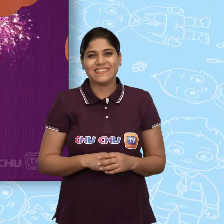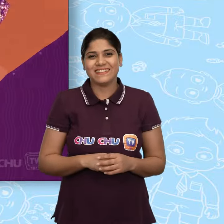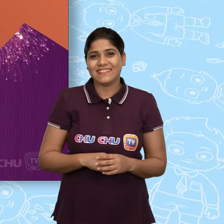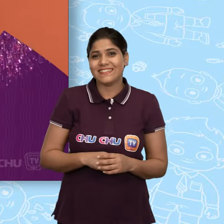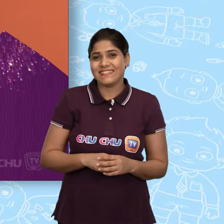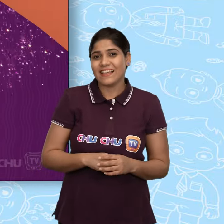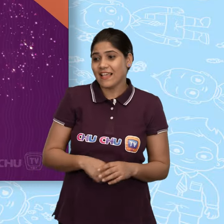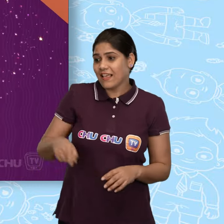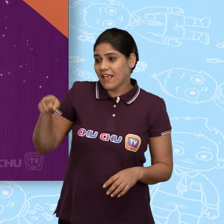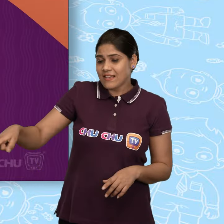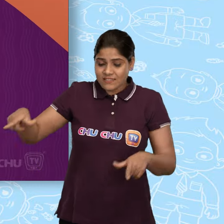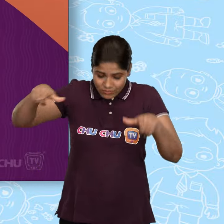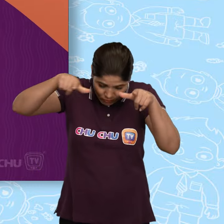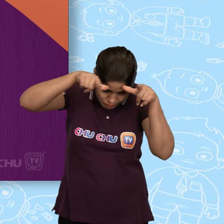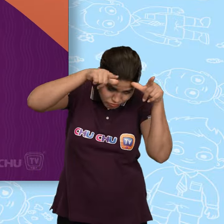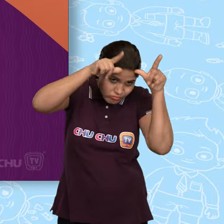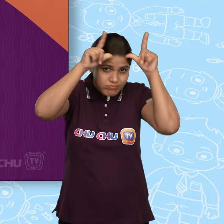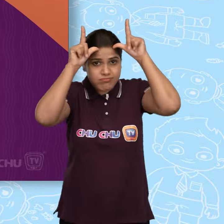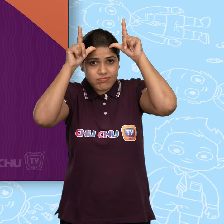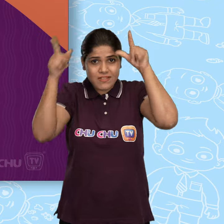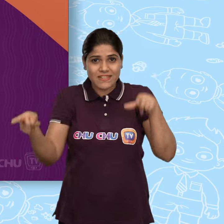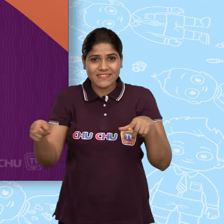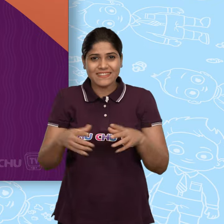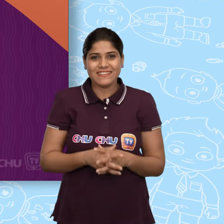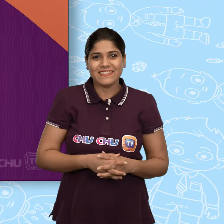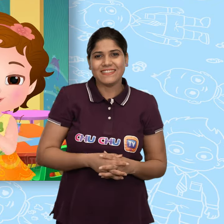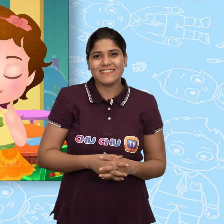ये है जंगली भैसा ये